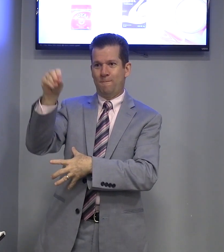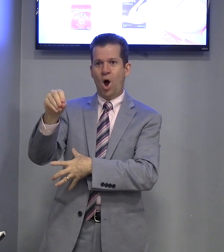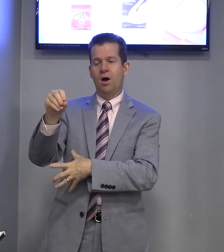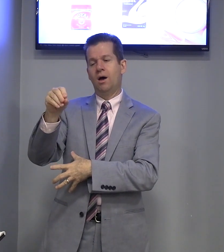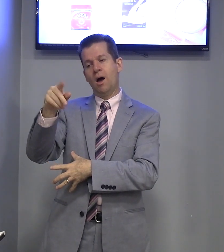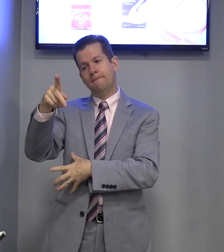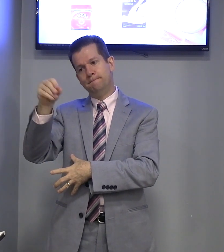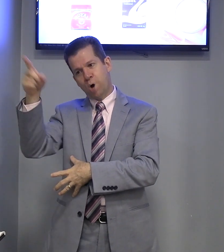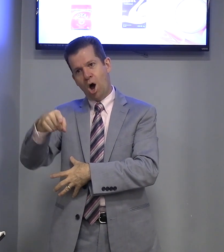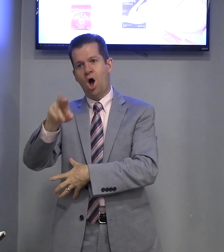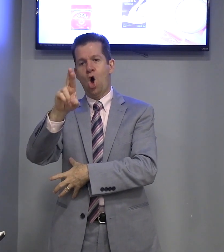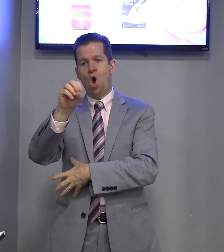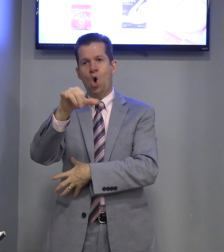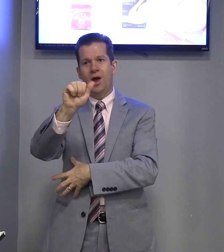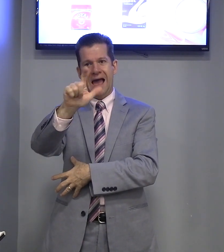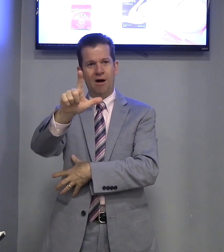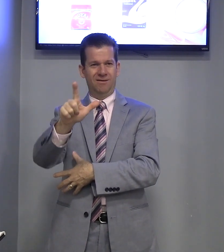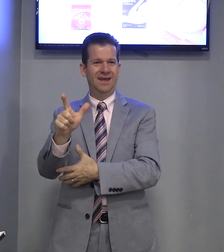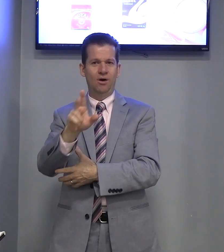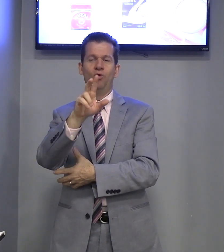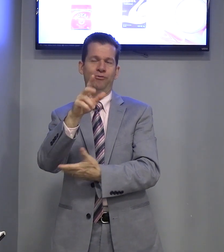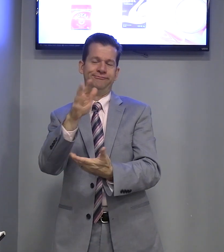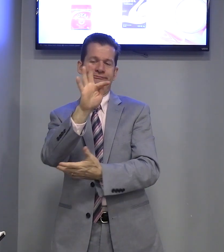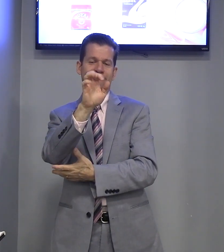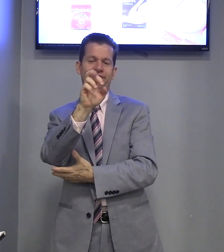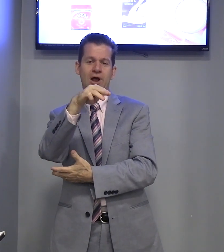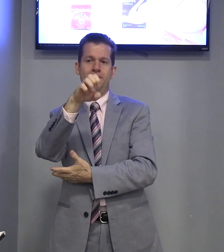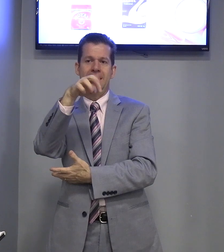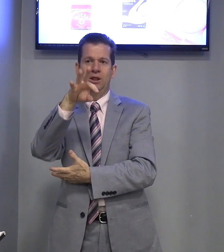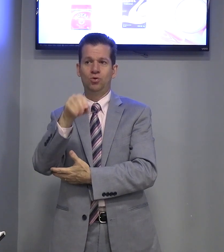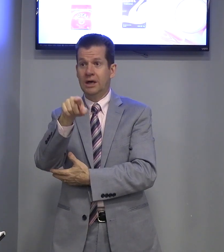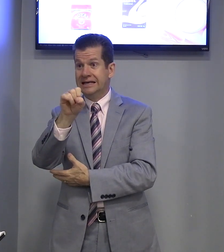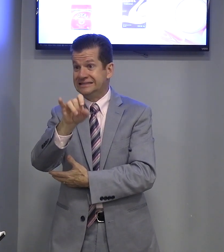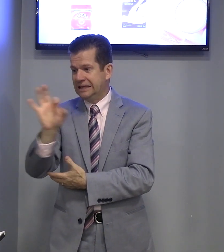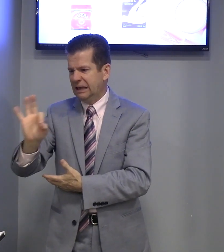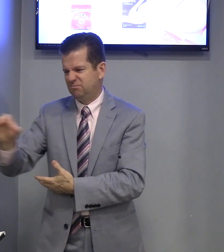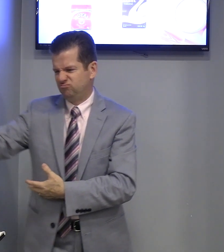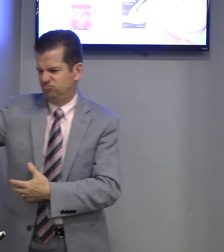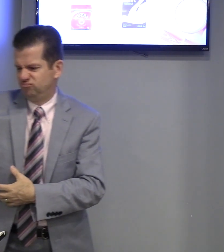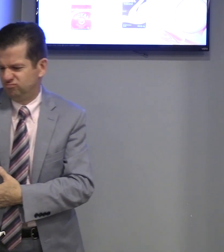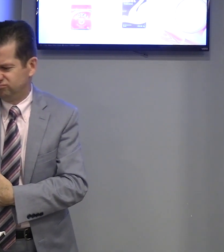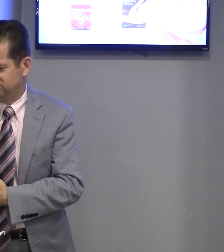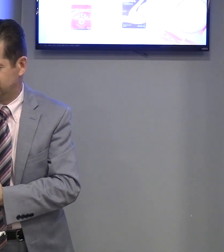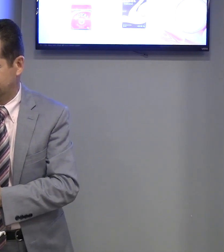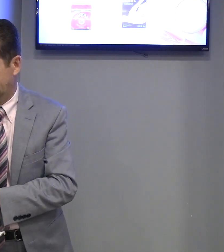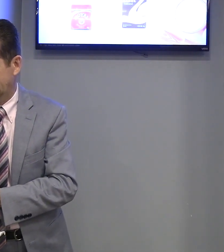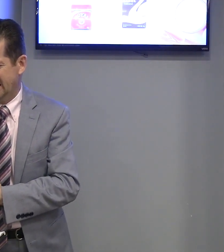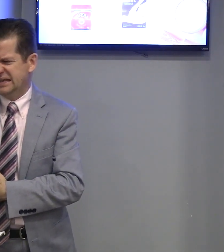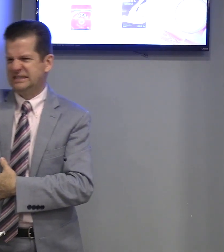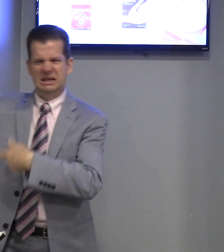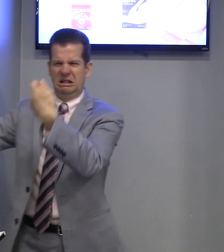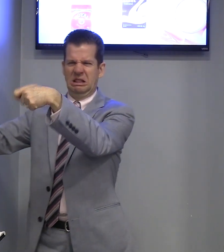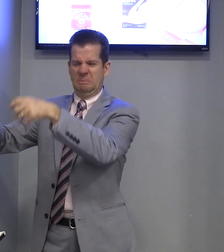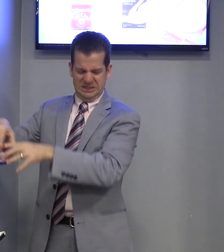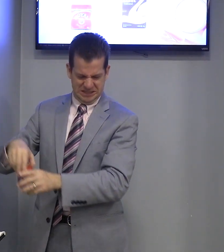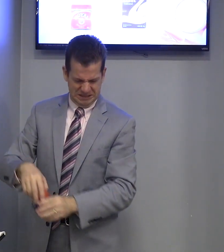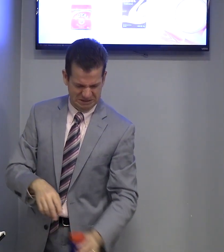Pó. Pó. Foi algo, né? O fermento. Se. Aí, esse. Não precisa.